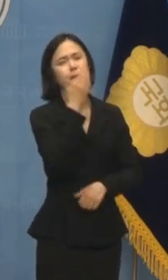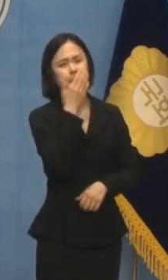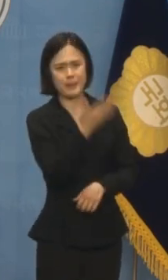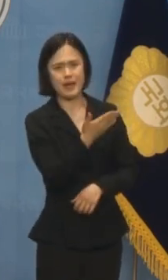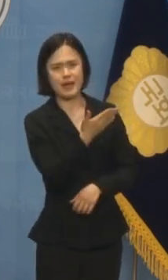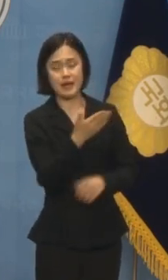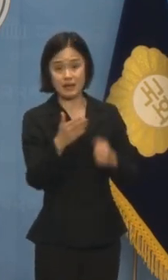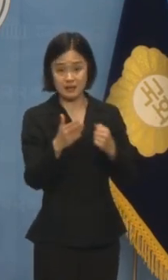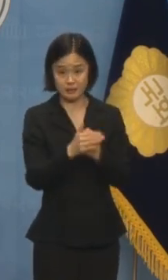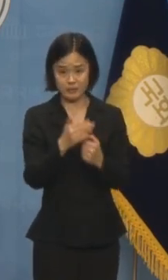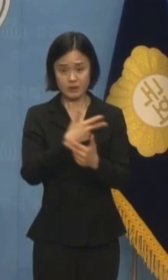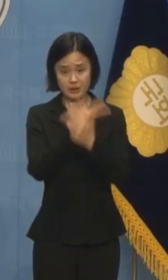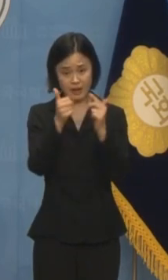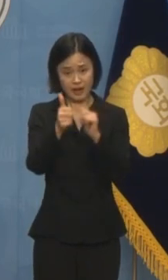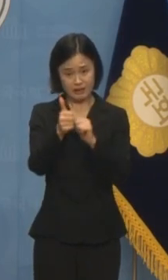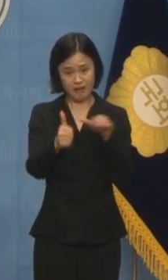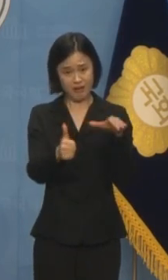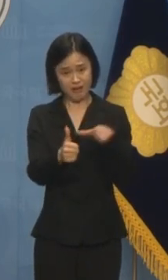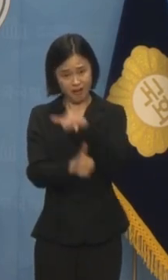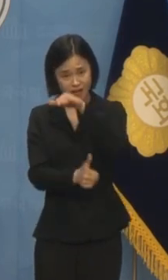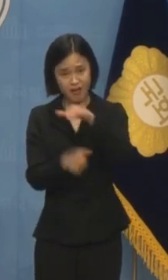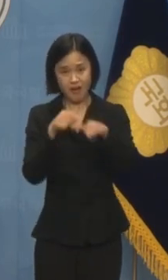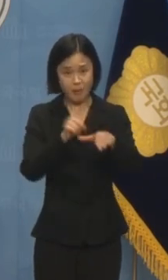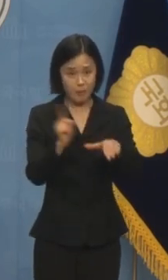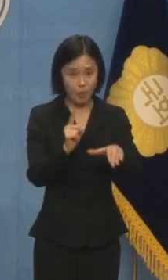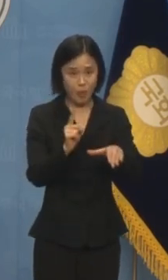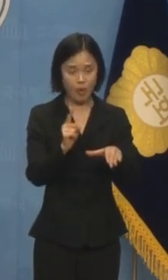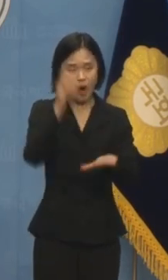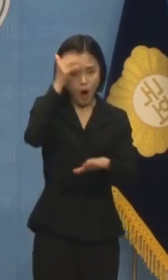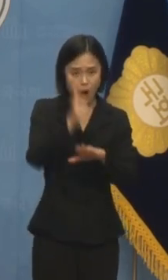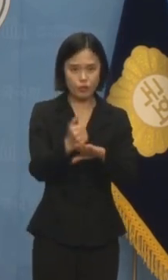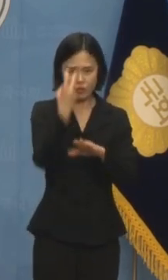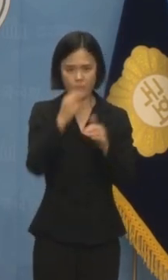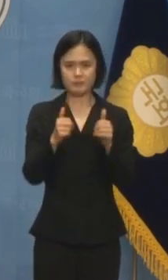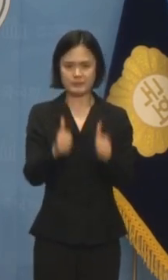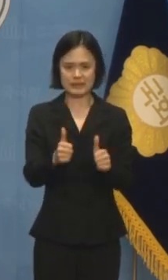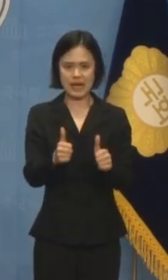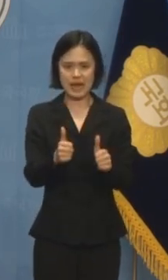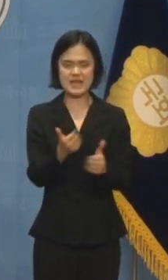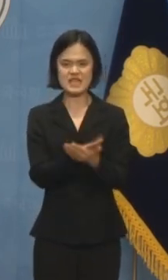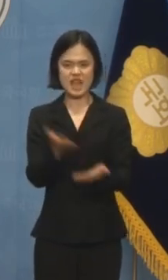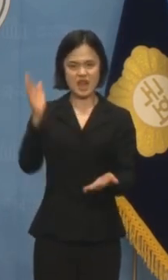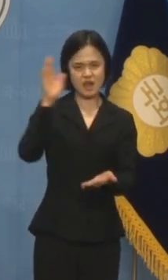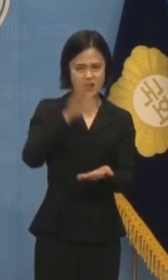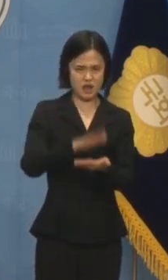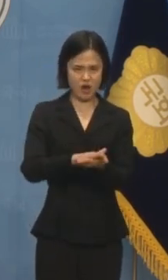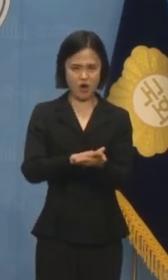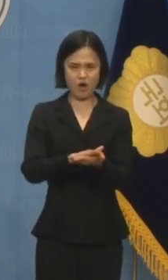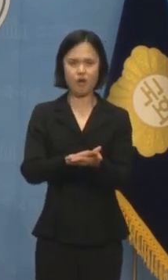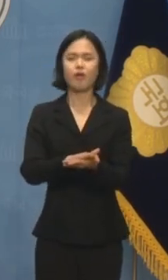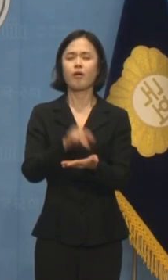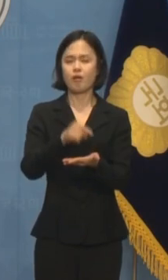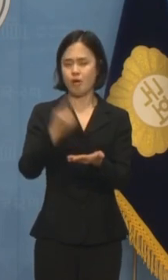지도자 죽이기는 검찰 개혁이라는 부메랑으로 반드시 돌아오고야 말 것입니다.